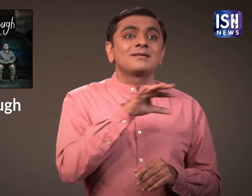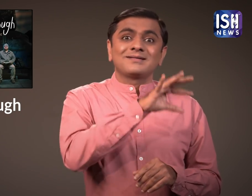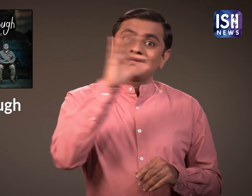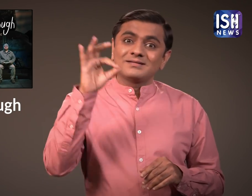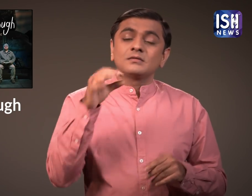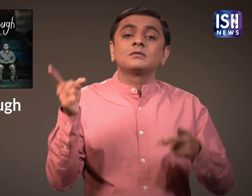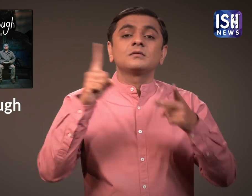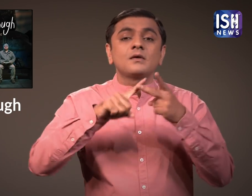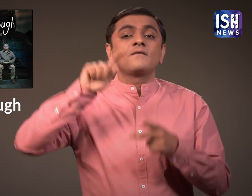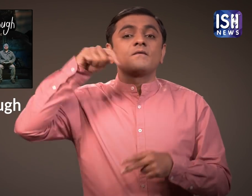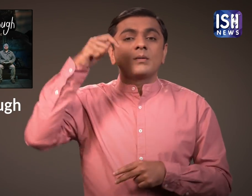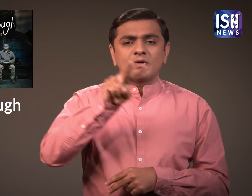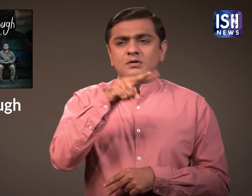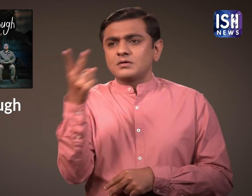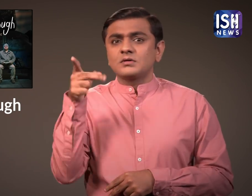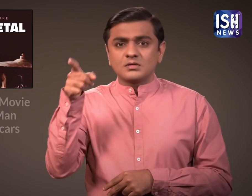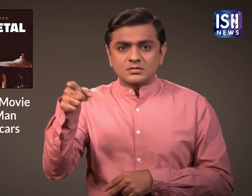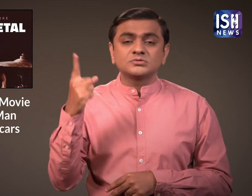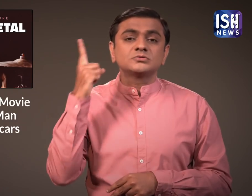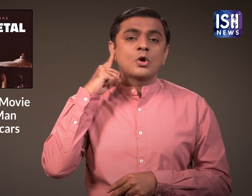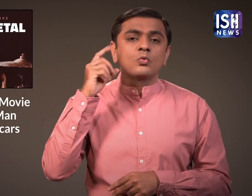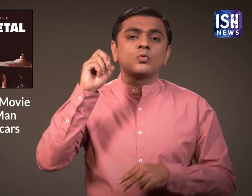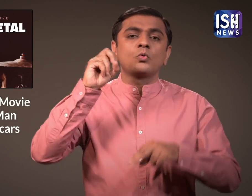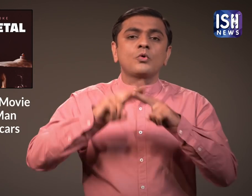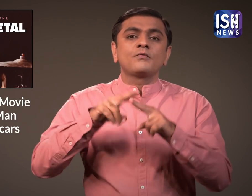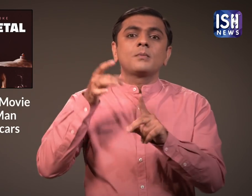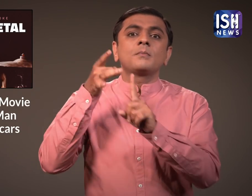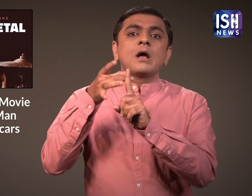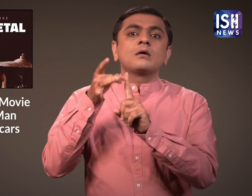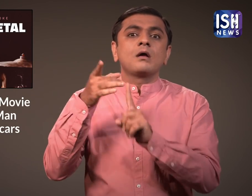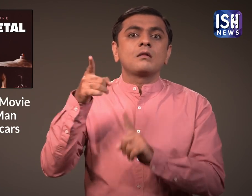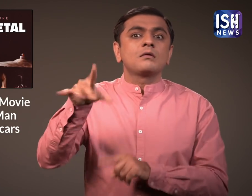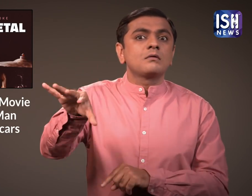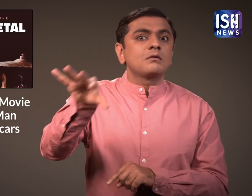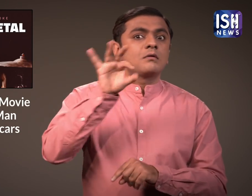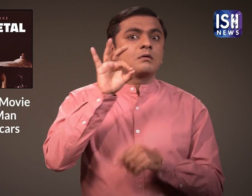Sound of Metal नामक दूसरी एक फिल्म भी नामानकित की गई है।